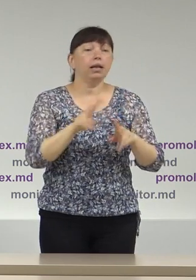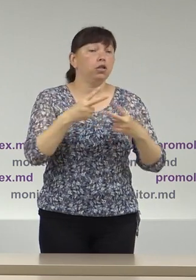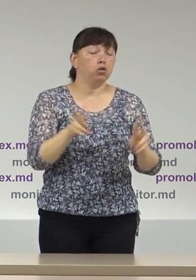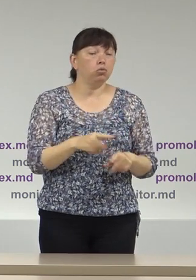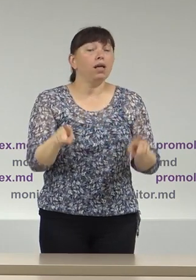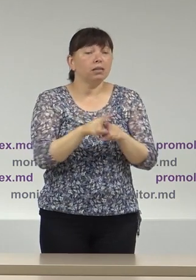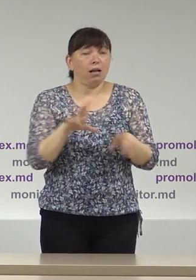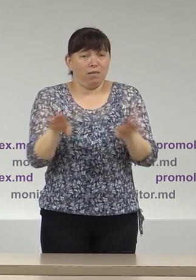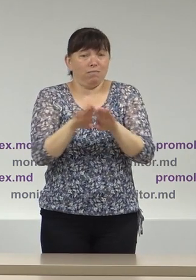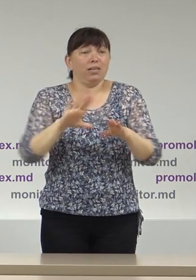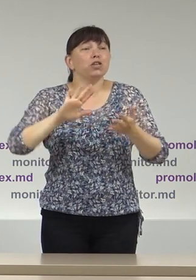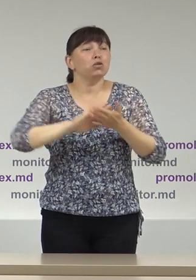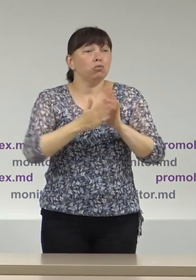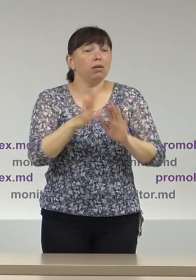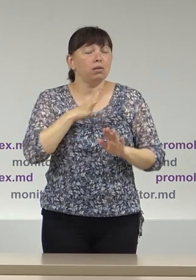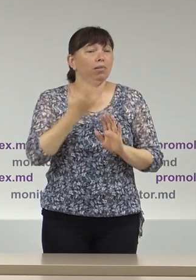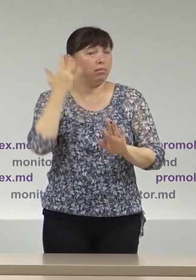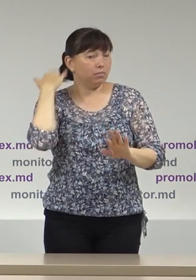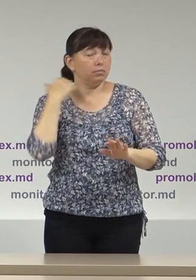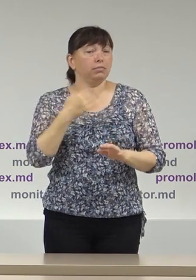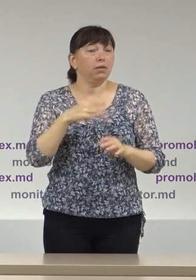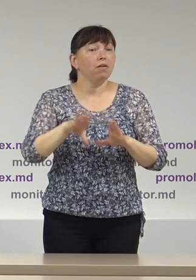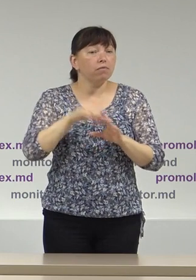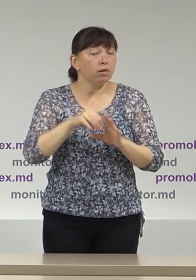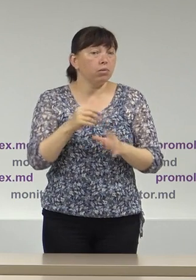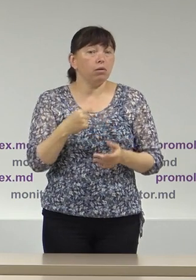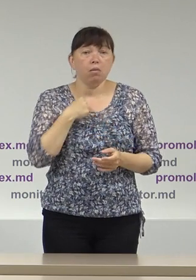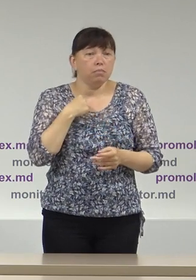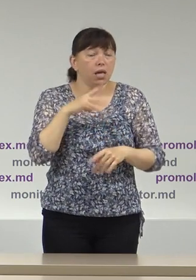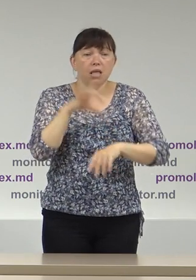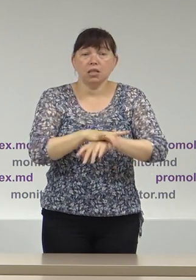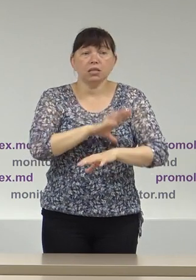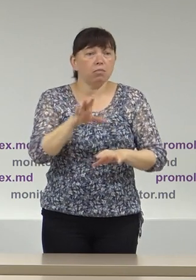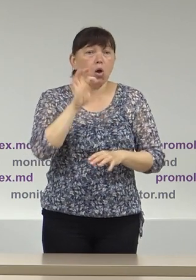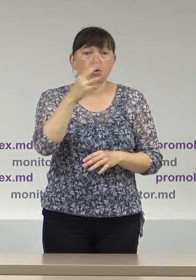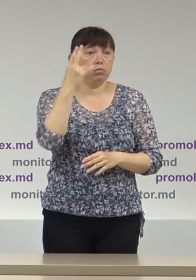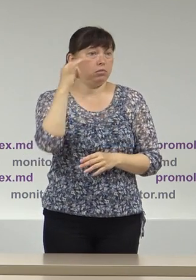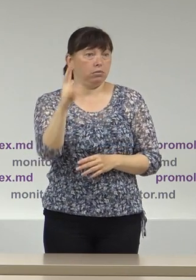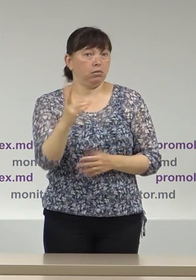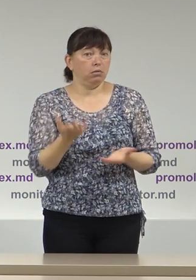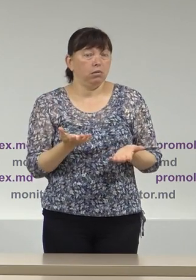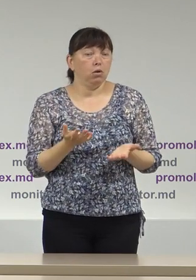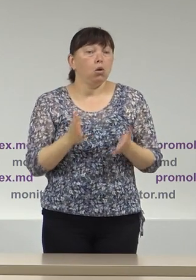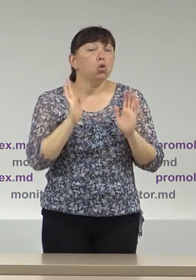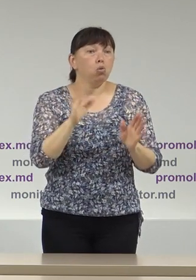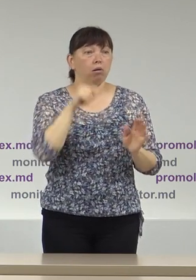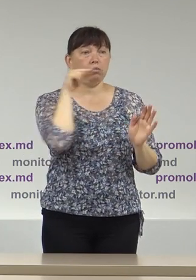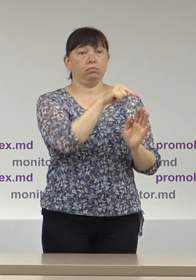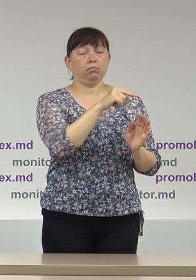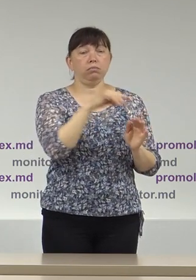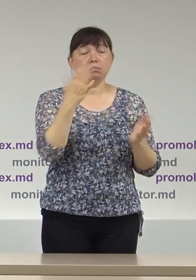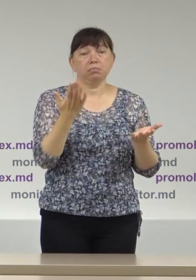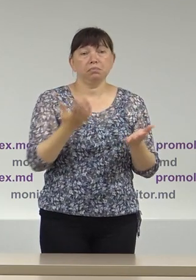spre exemplu, în cadrul alegerilor locale sau altor scrutine, nu am observat din parte cec. Adică este